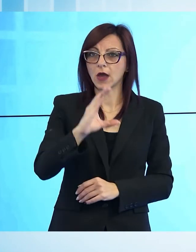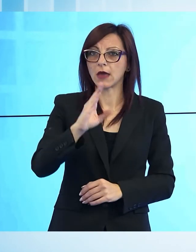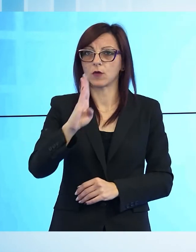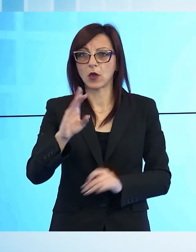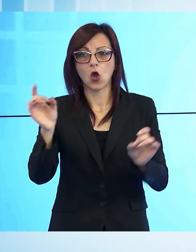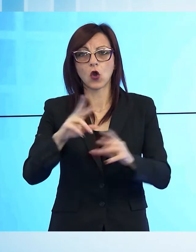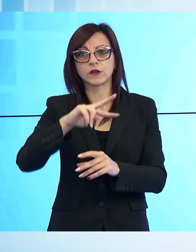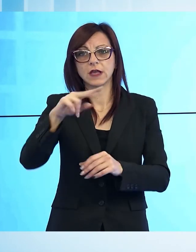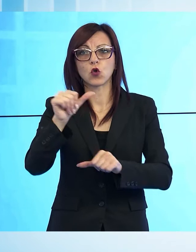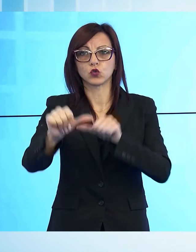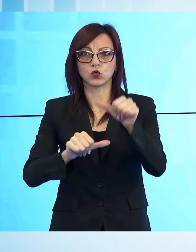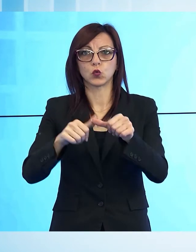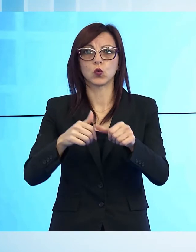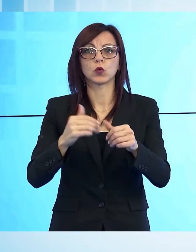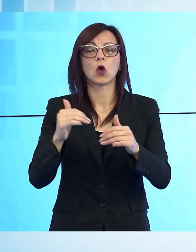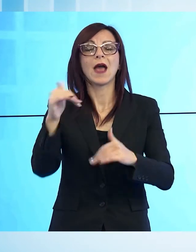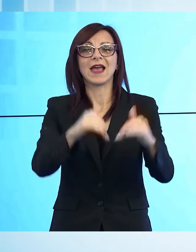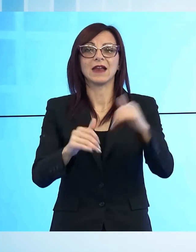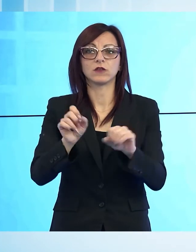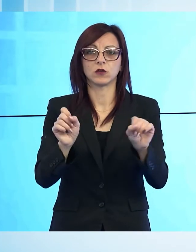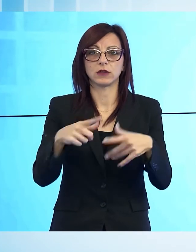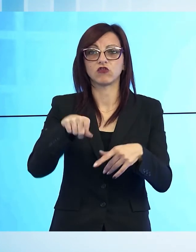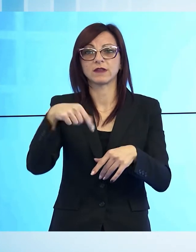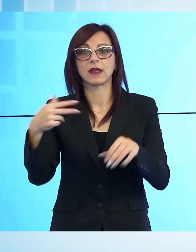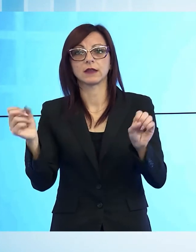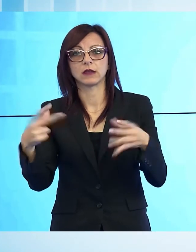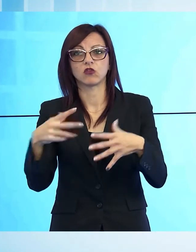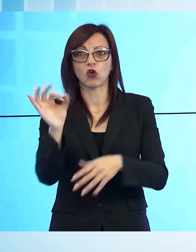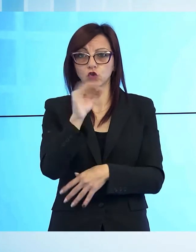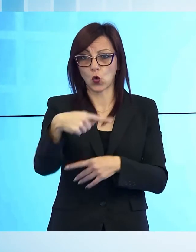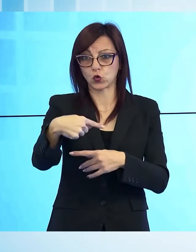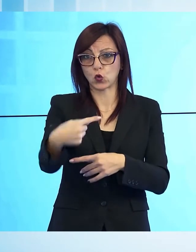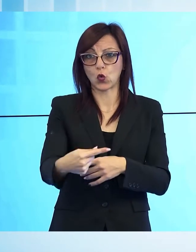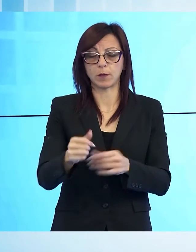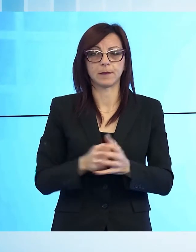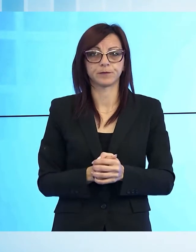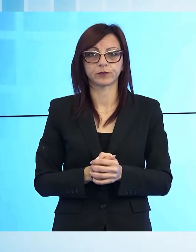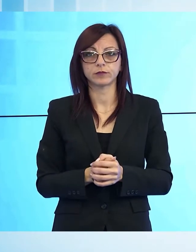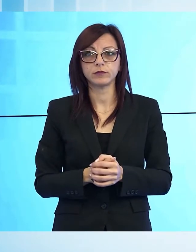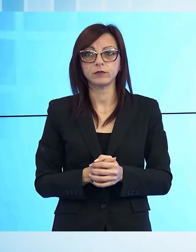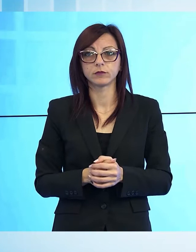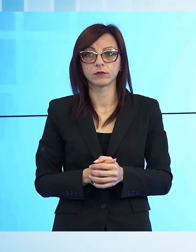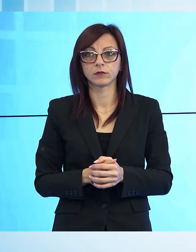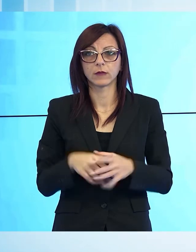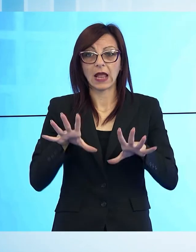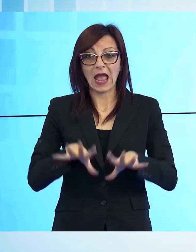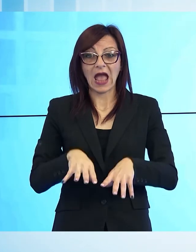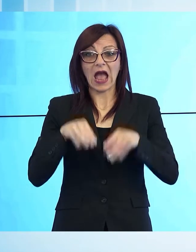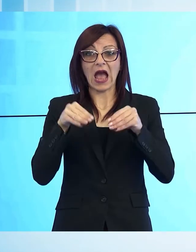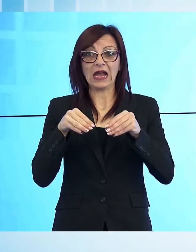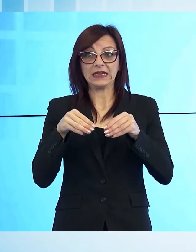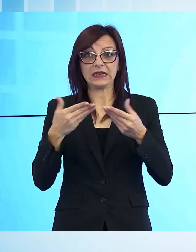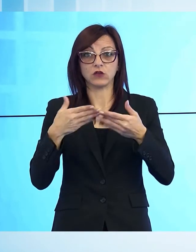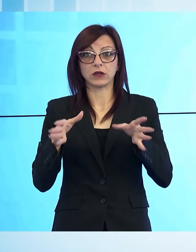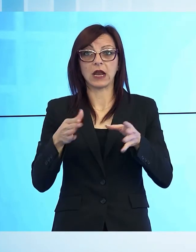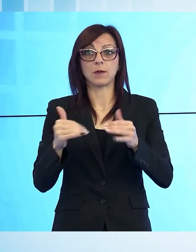elezioni del 17-18 ottobre. Un cambio di posizione rispetto alla rigida chiusura fatta all'indomani dell'apertura delle urne che